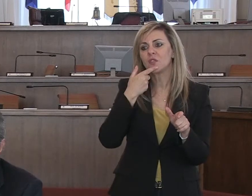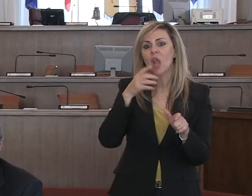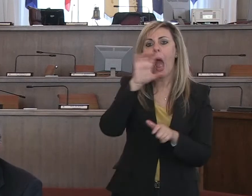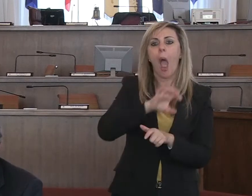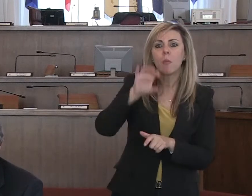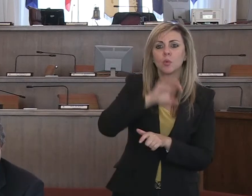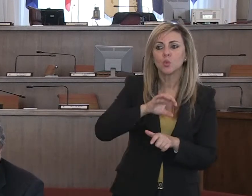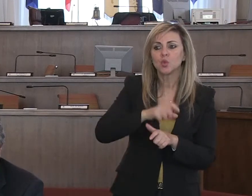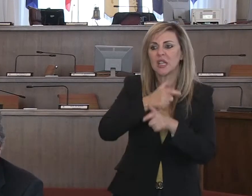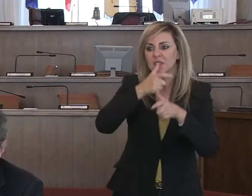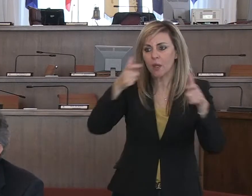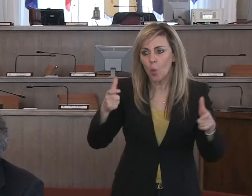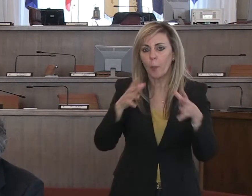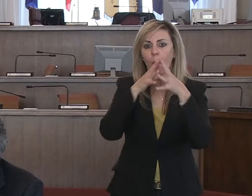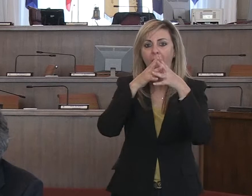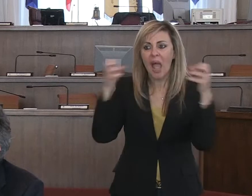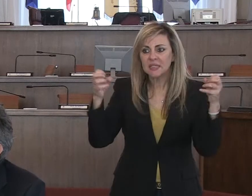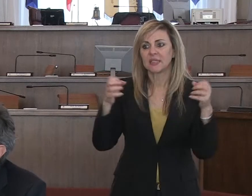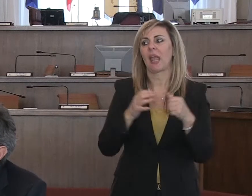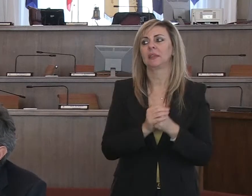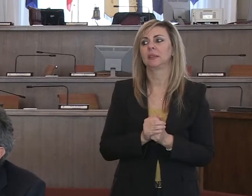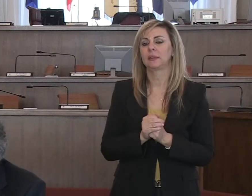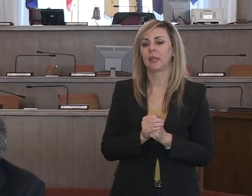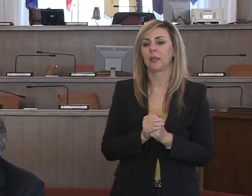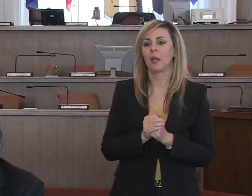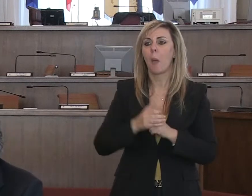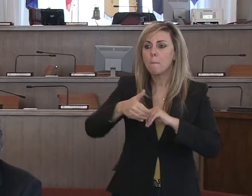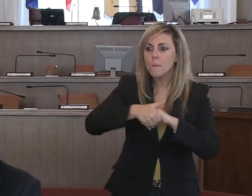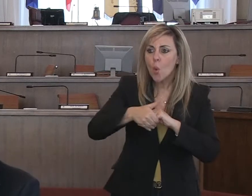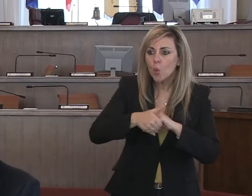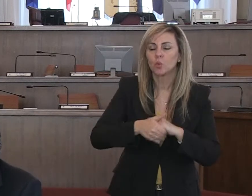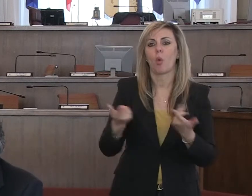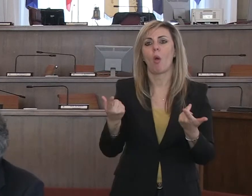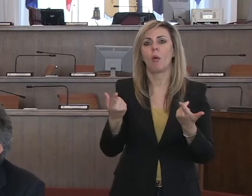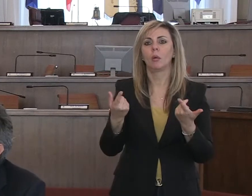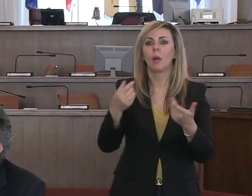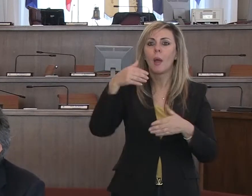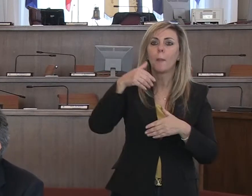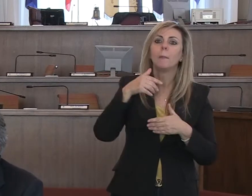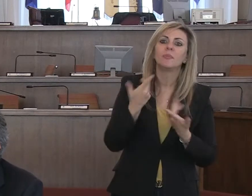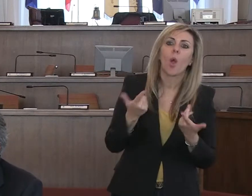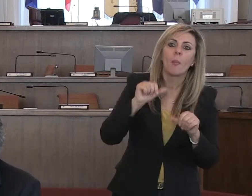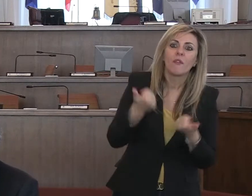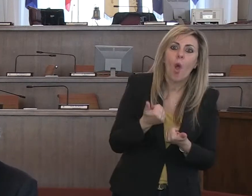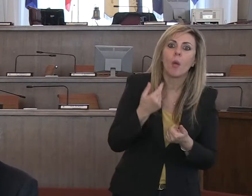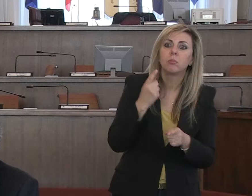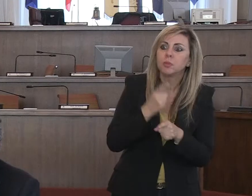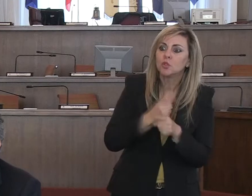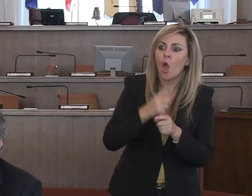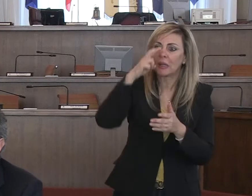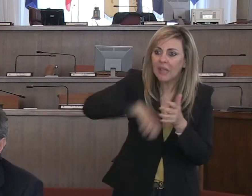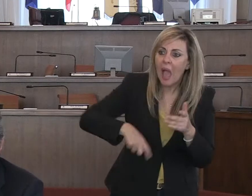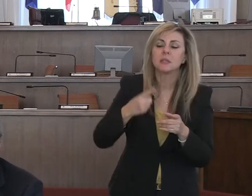sviluppo, di fila, cioè le imprese che hanno ricevuto mutui, sovvenzioni, crediti per i quali abbiamo adottato